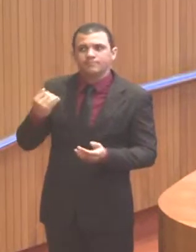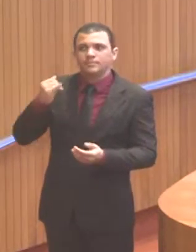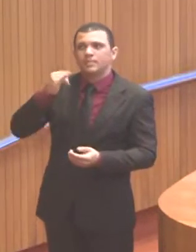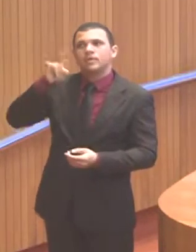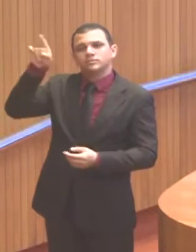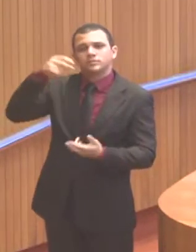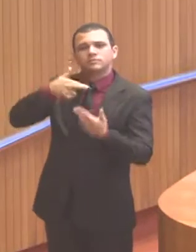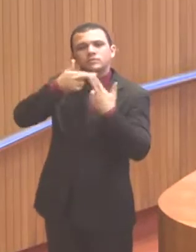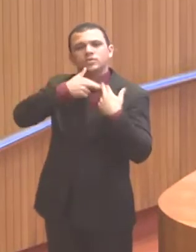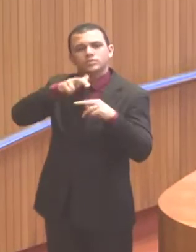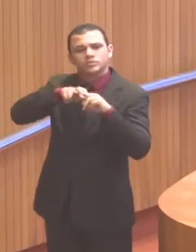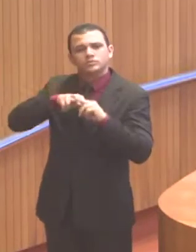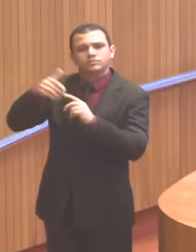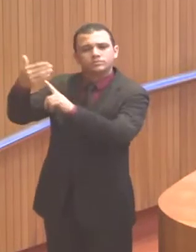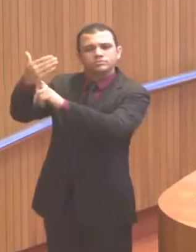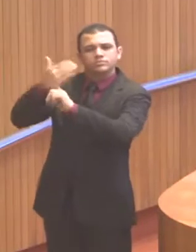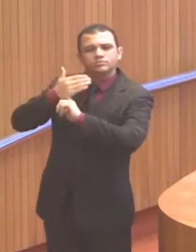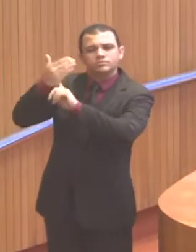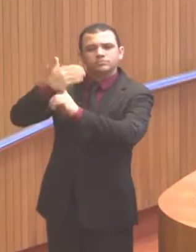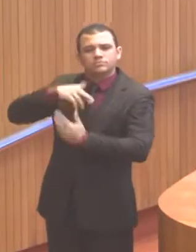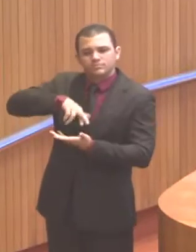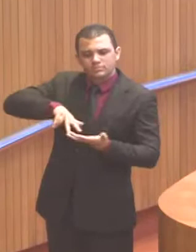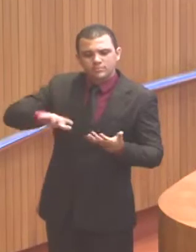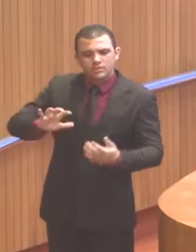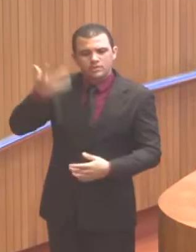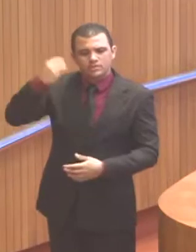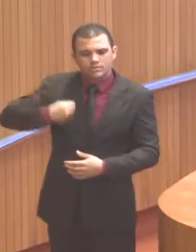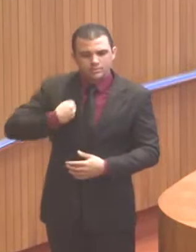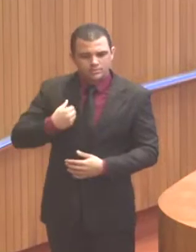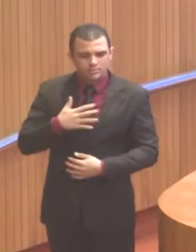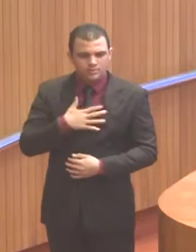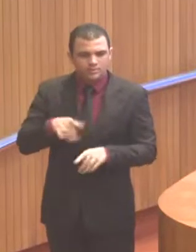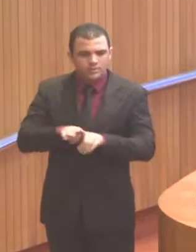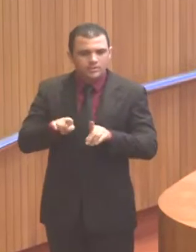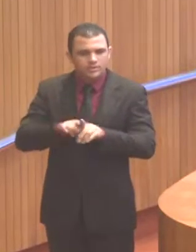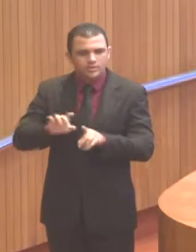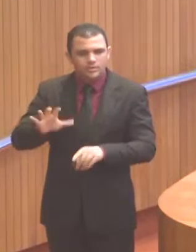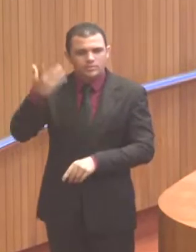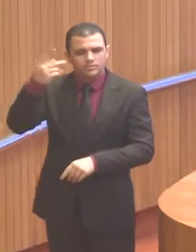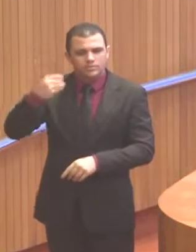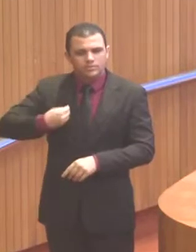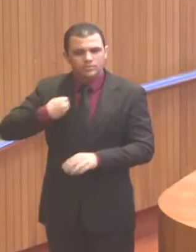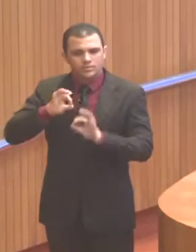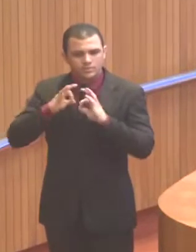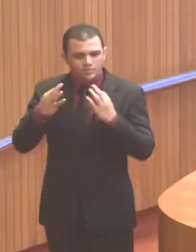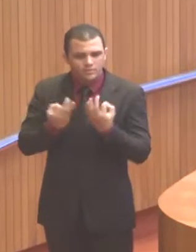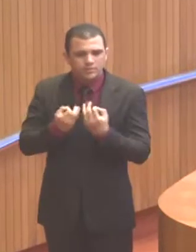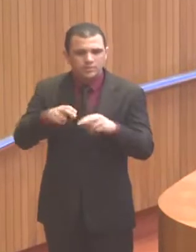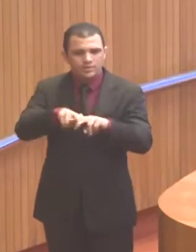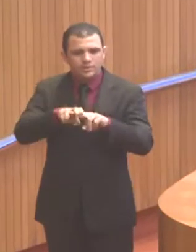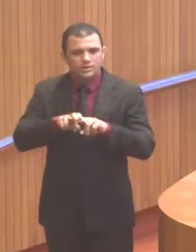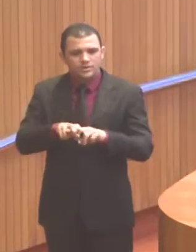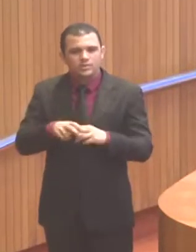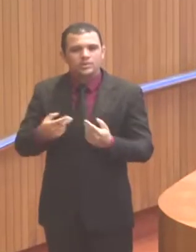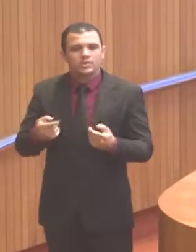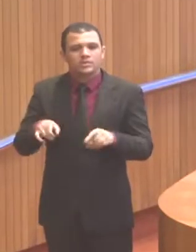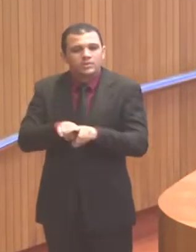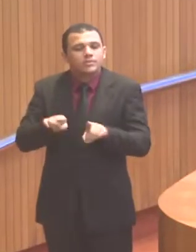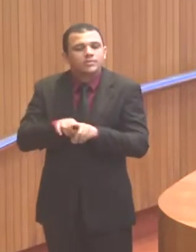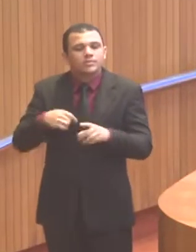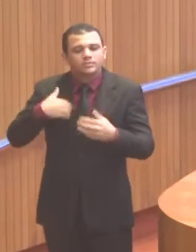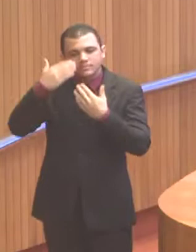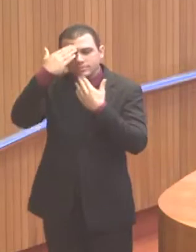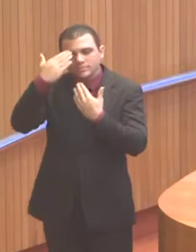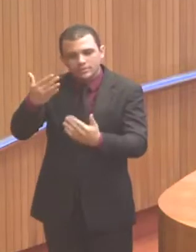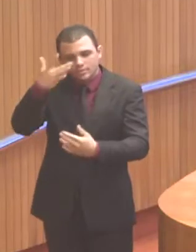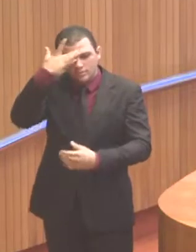conosco, com a nossa vida e com a vida de nossa família, e ao reconhecimento popular, que nos deu uma